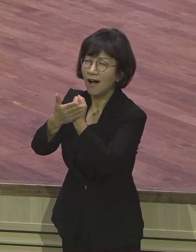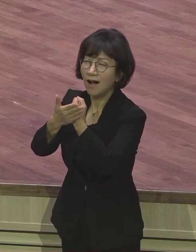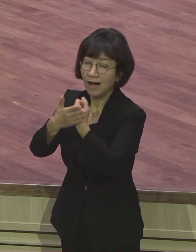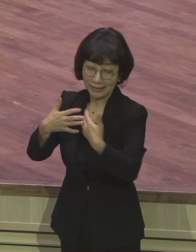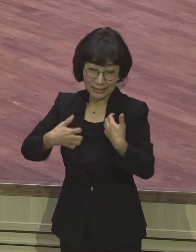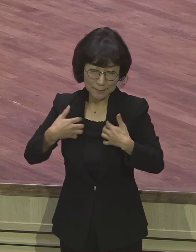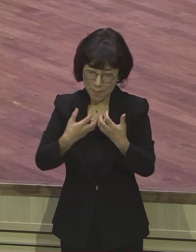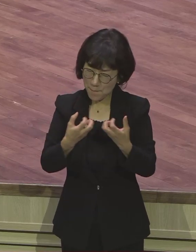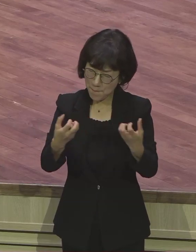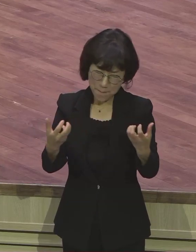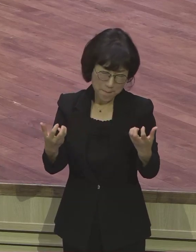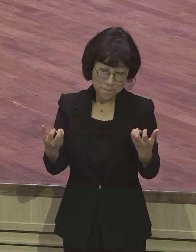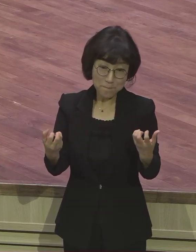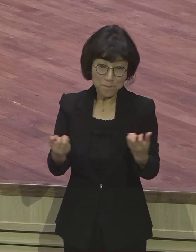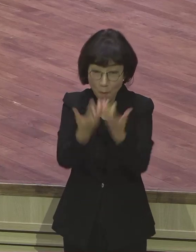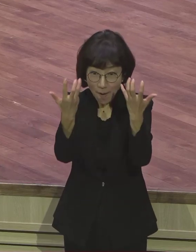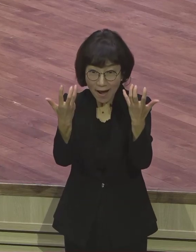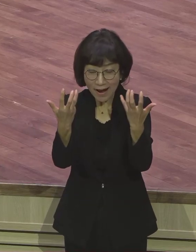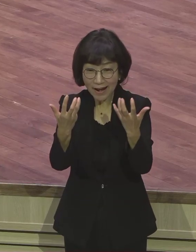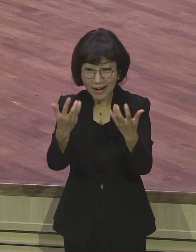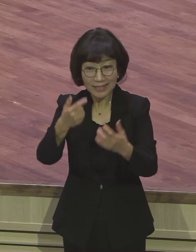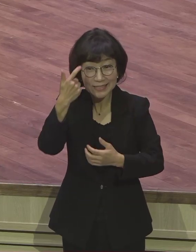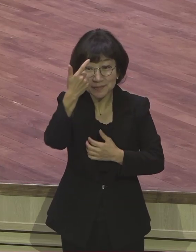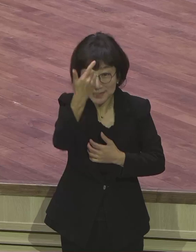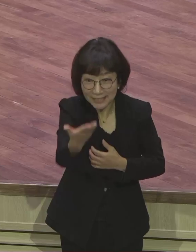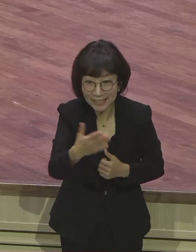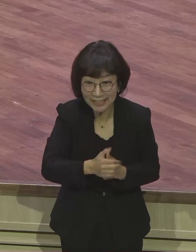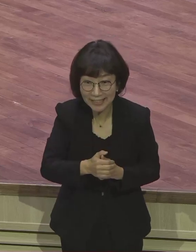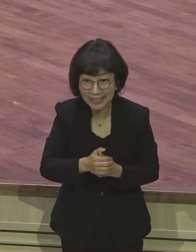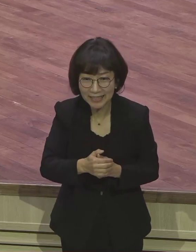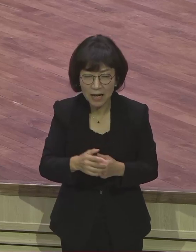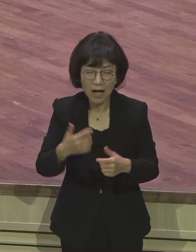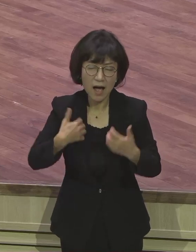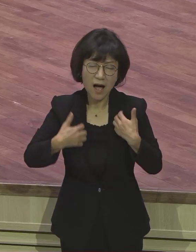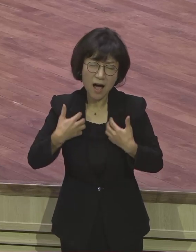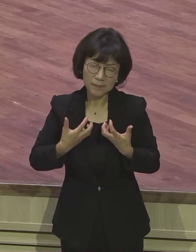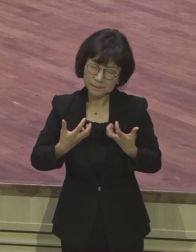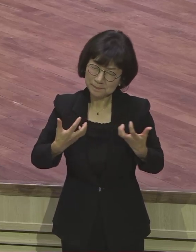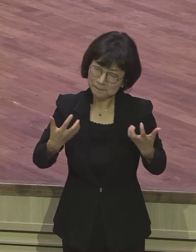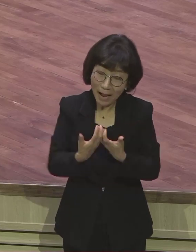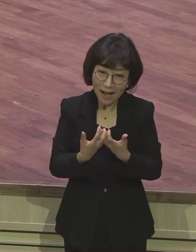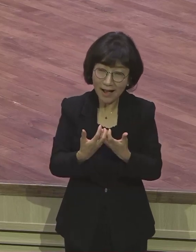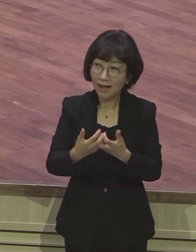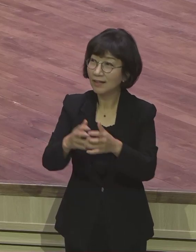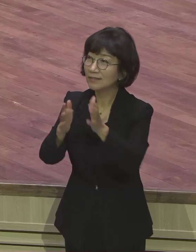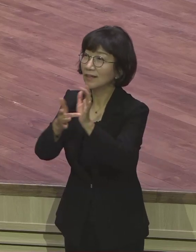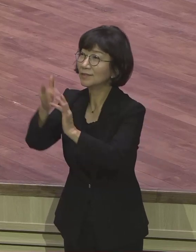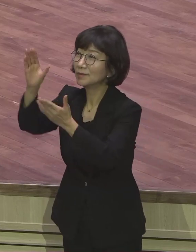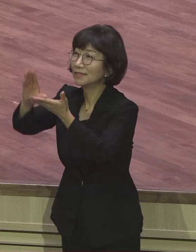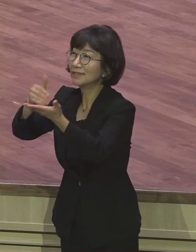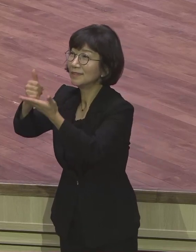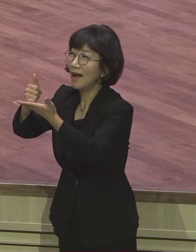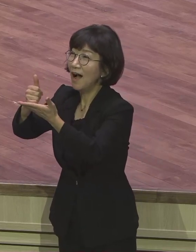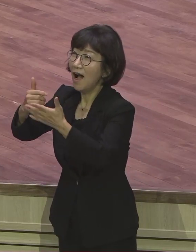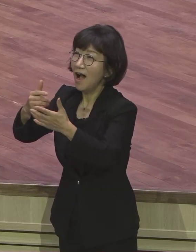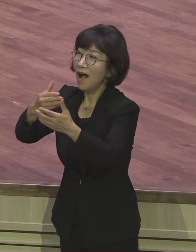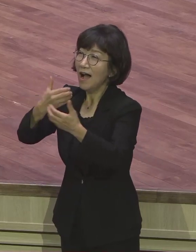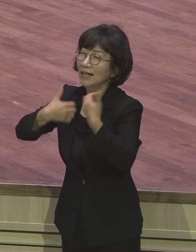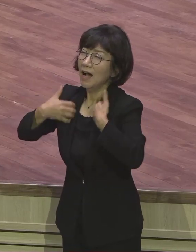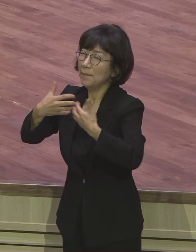있기를 바랍니다. 폭발하는 기쁨이 예수 그리스도 때문에 기뻐할 게 아무것도 없는데 바울은 그래요. 기뻐할